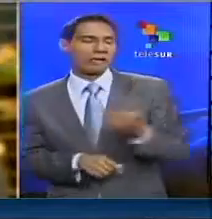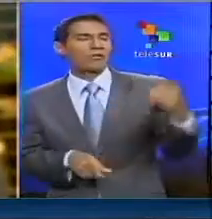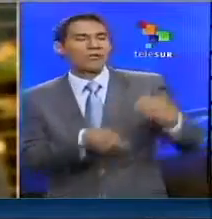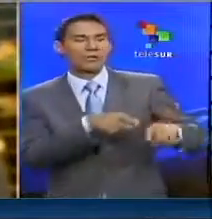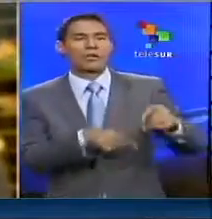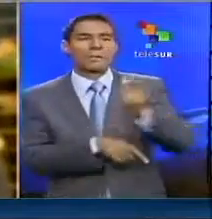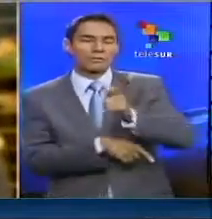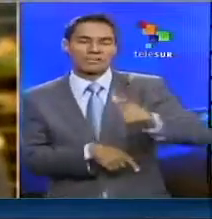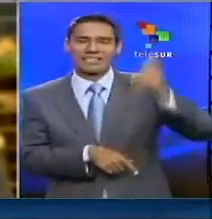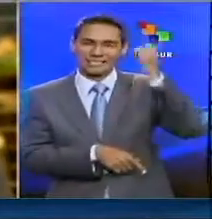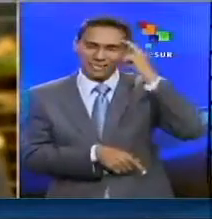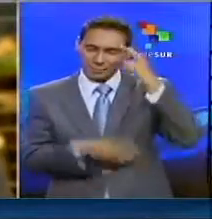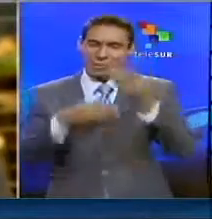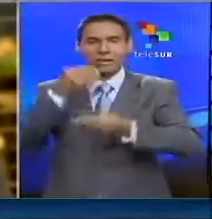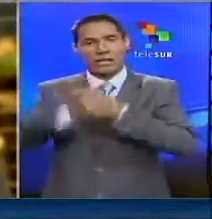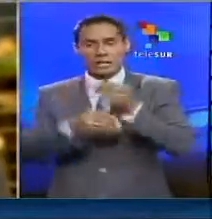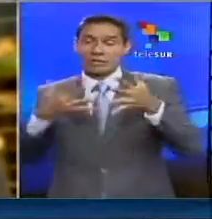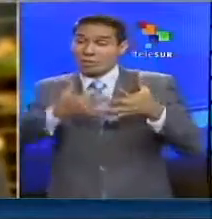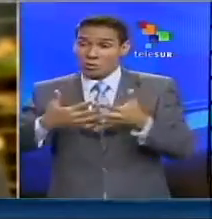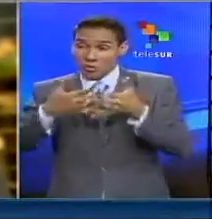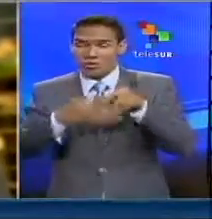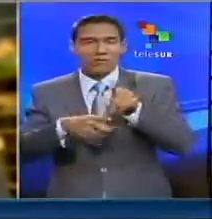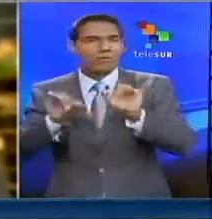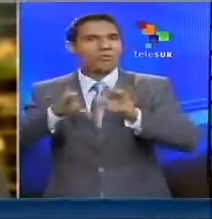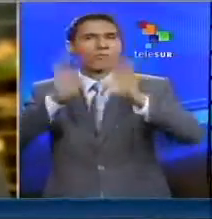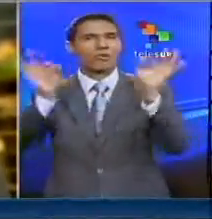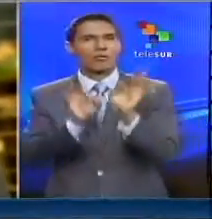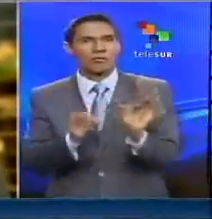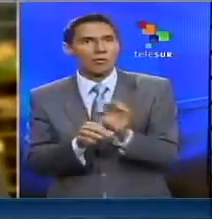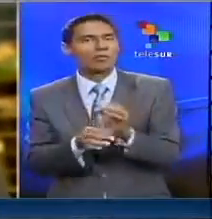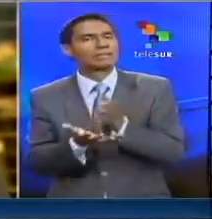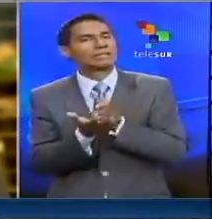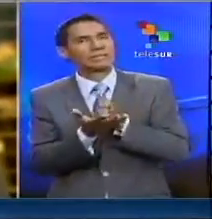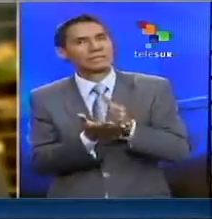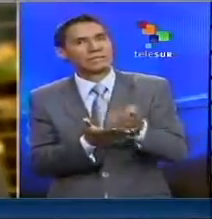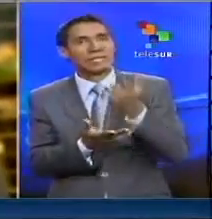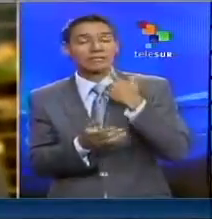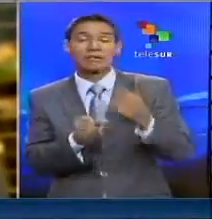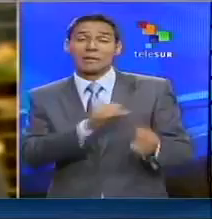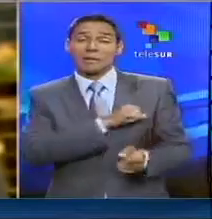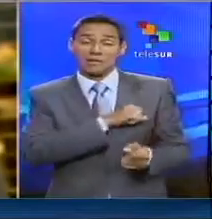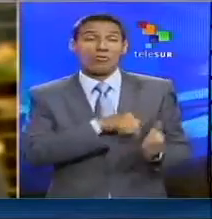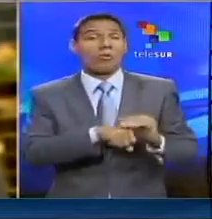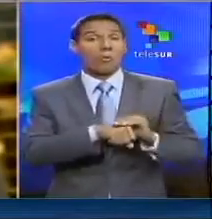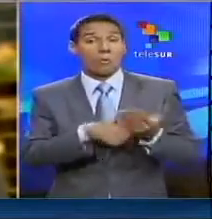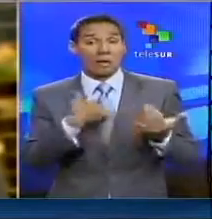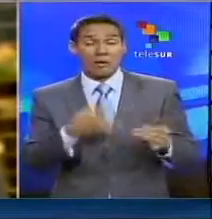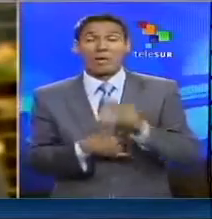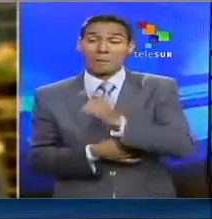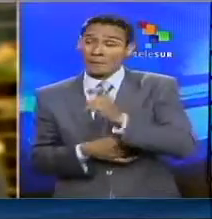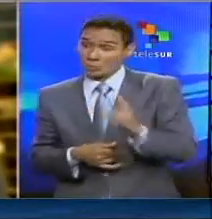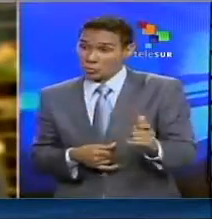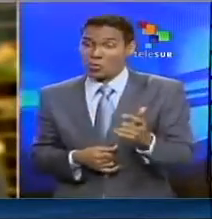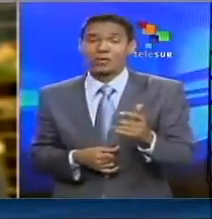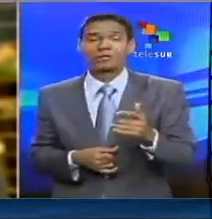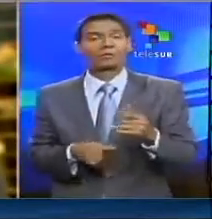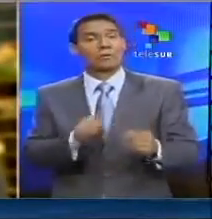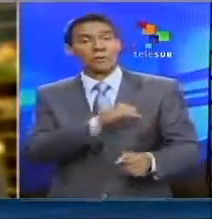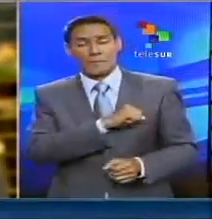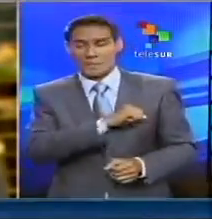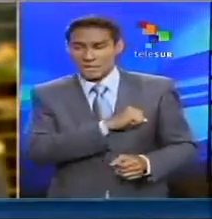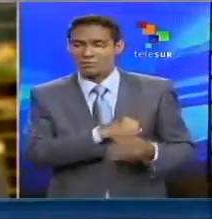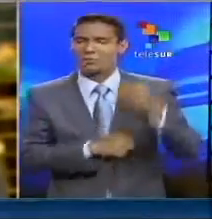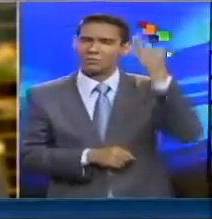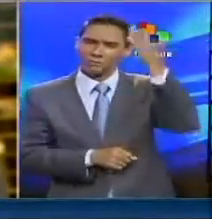personas sepan lo que está haciendo. Es solo como una forma de tratar de mantener a la población en el miedo, porque una vez que la población tiene suficiente miedo,